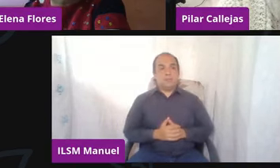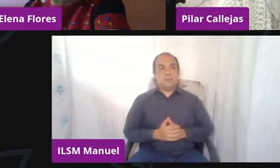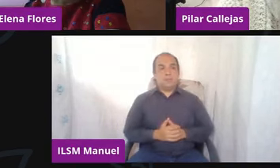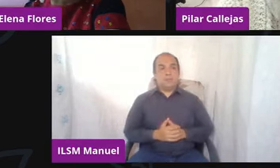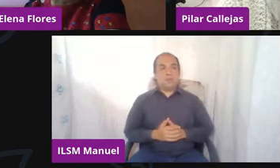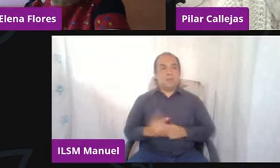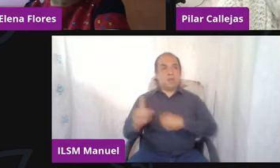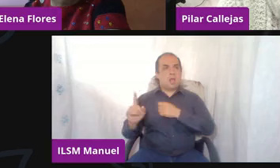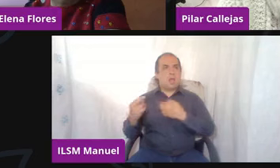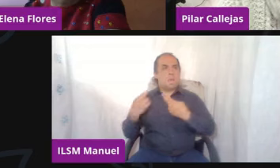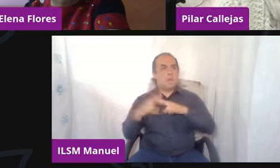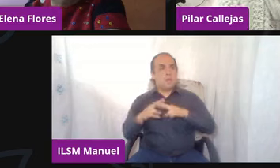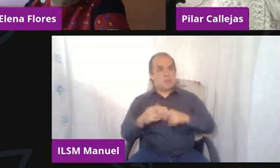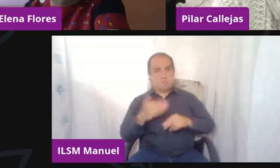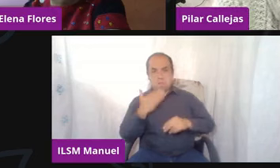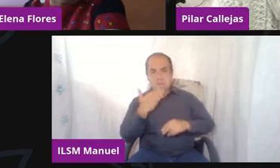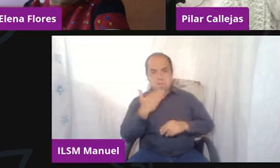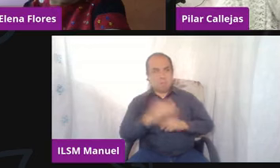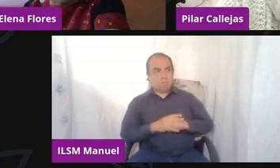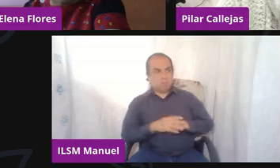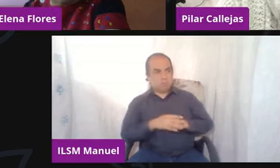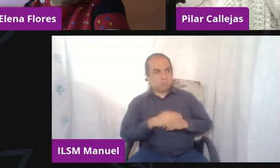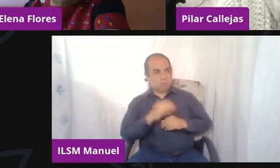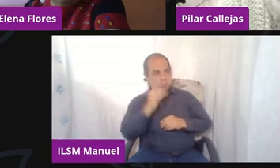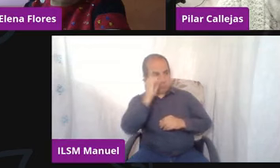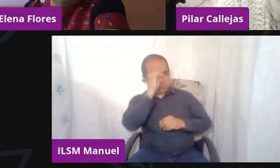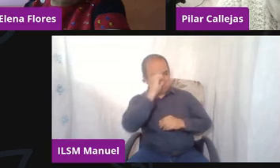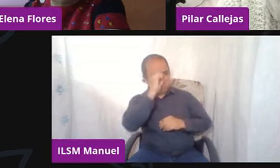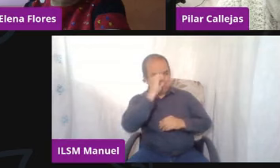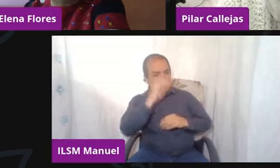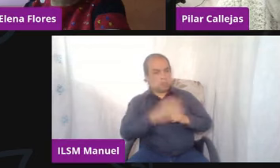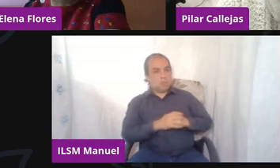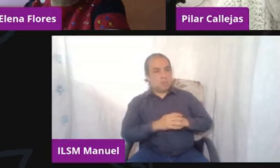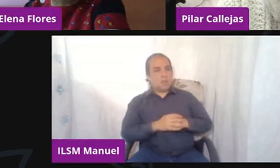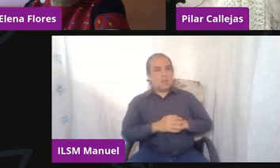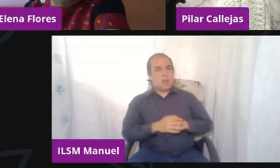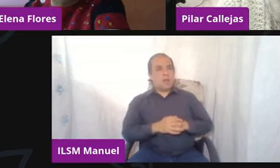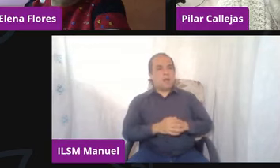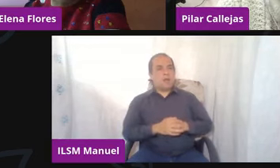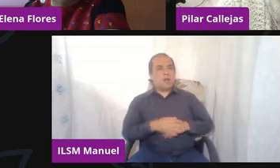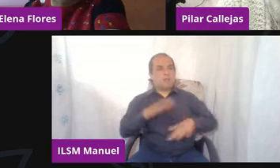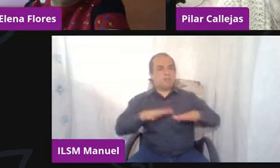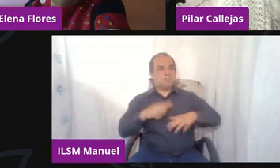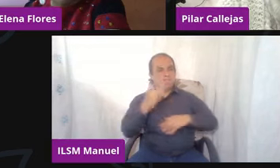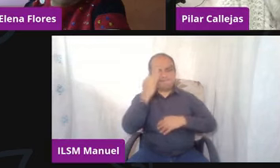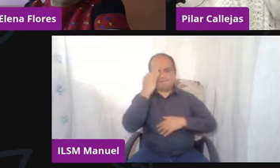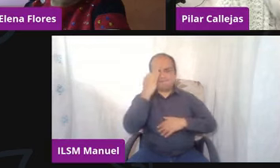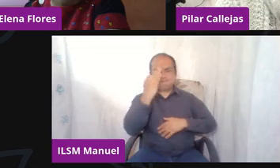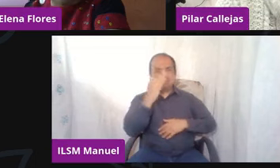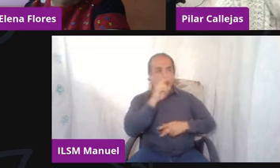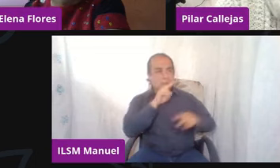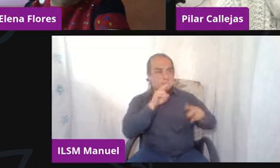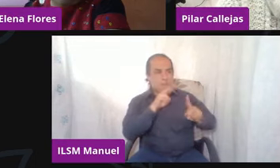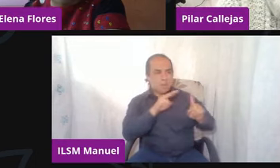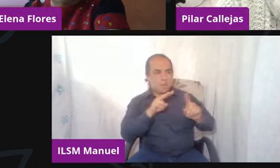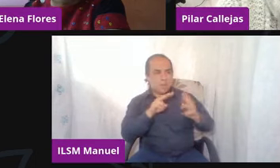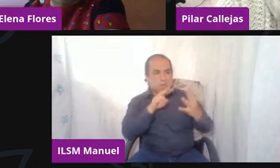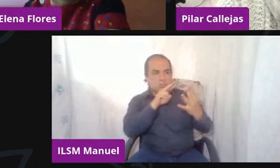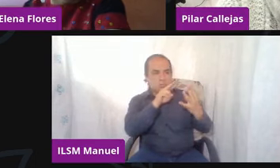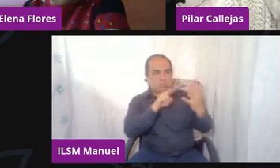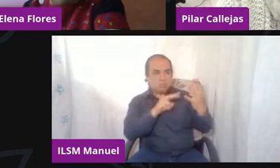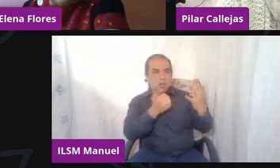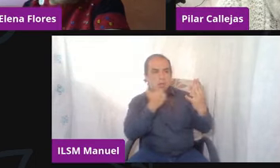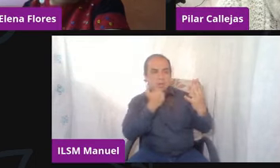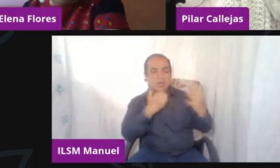muy bueno en observar porque imagínese cuántos años se la pasan observando alumnos, ¿no? Entonces ya formaron un ojo